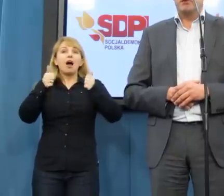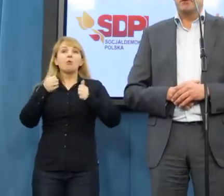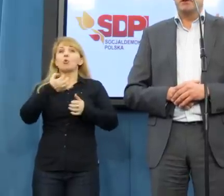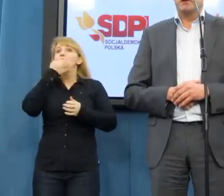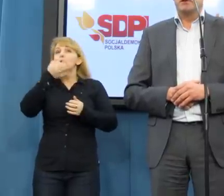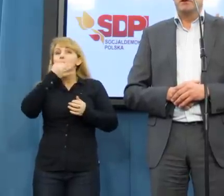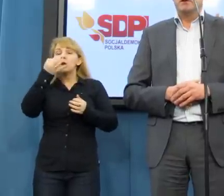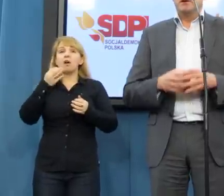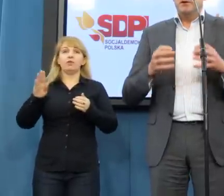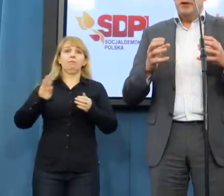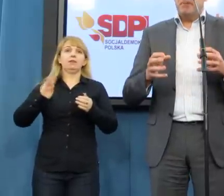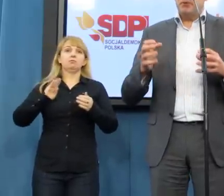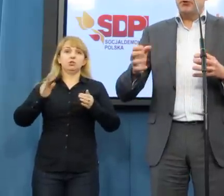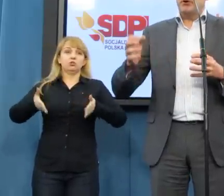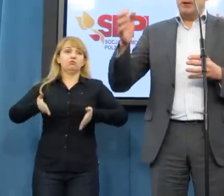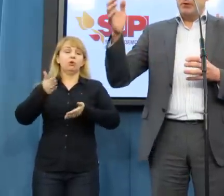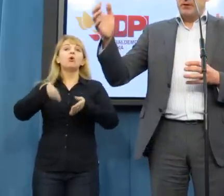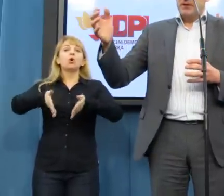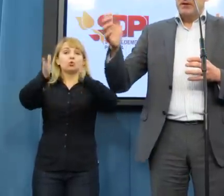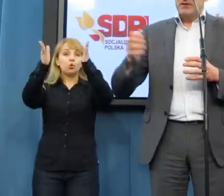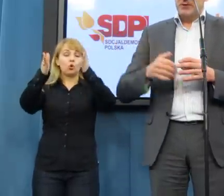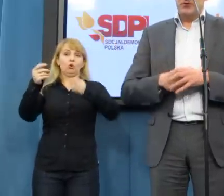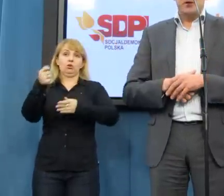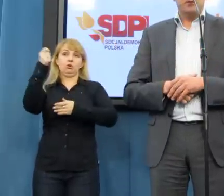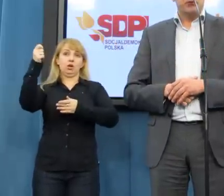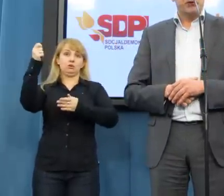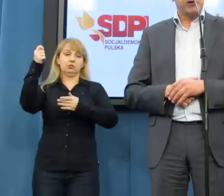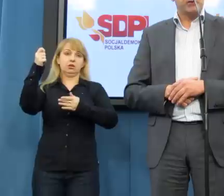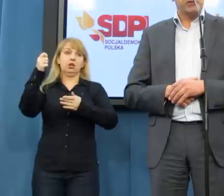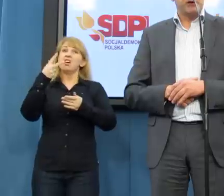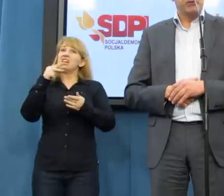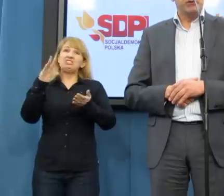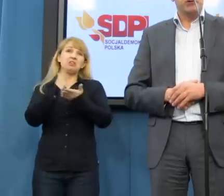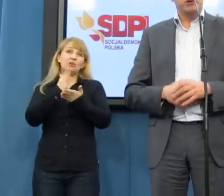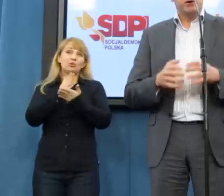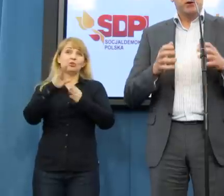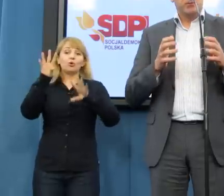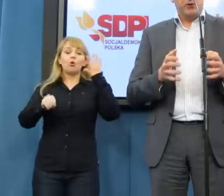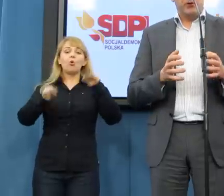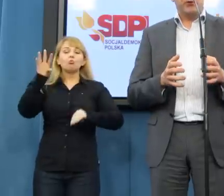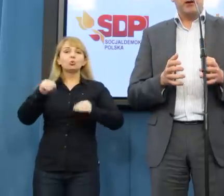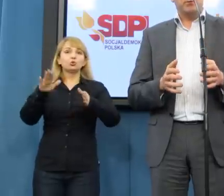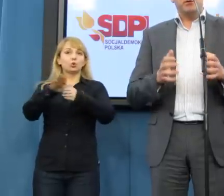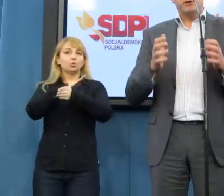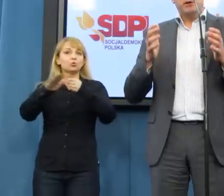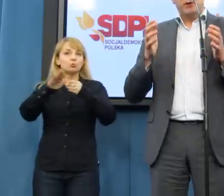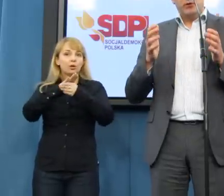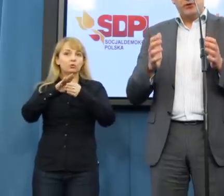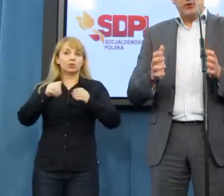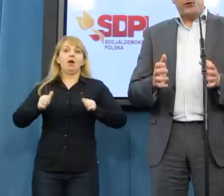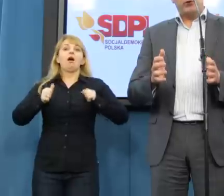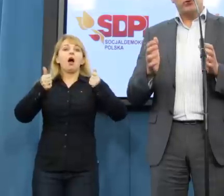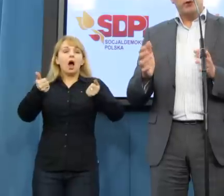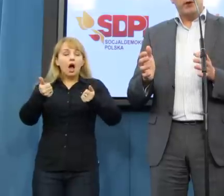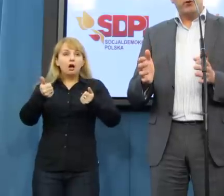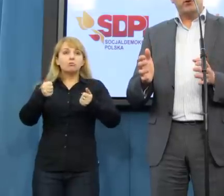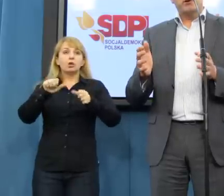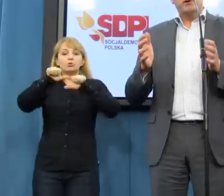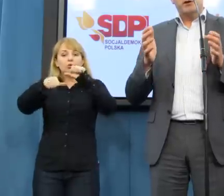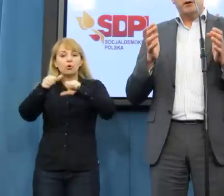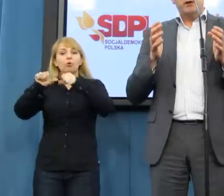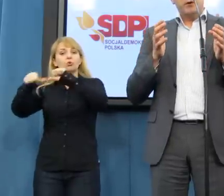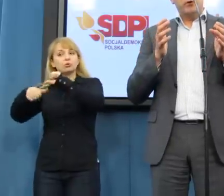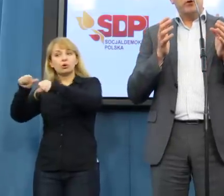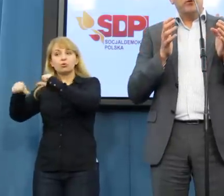było bezpiecznie. Nie po to, aby założenia budżetowe spełnić, po to, aby z roku na